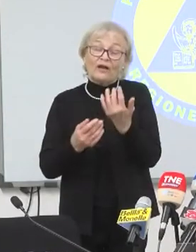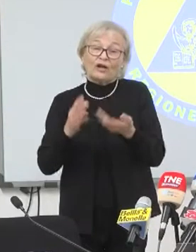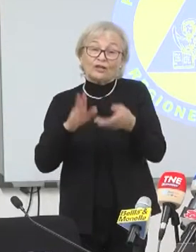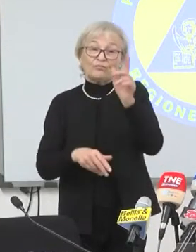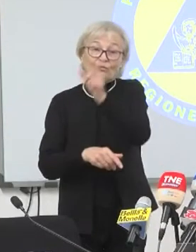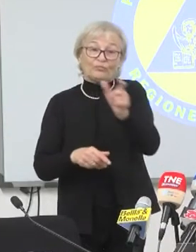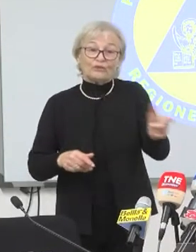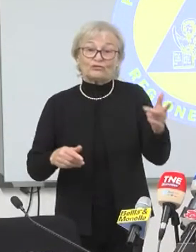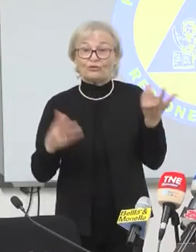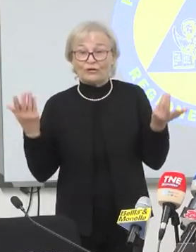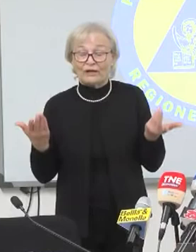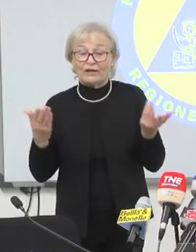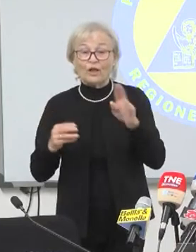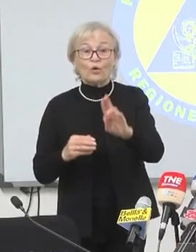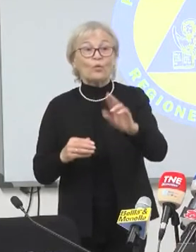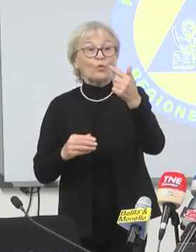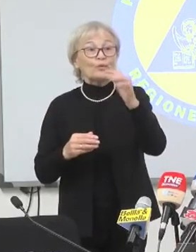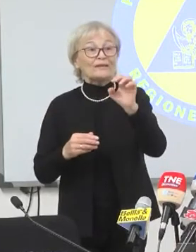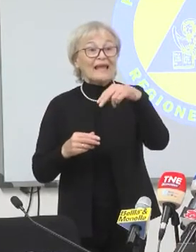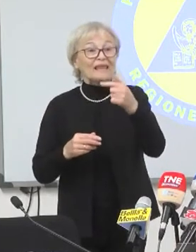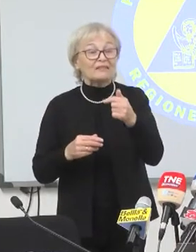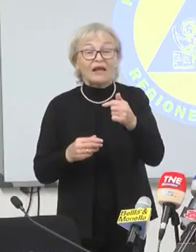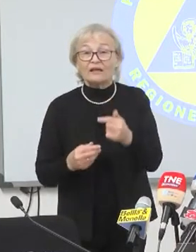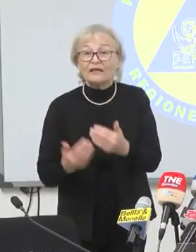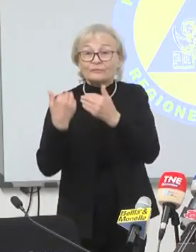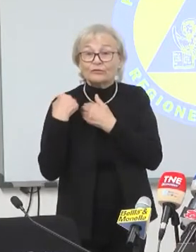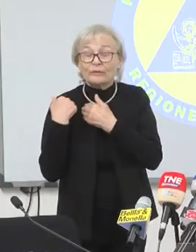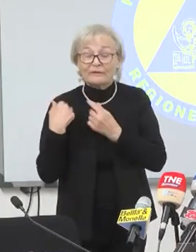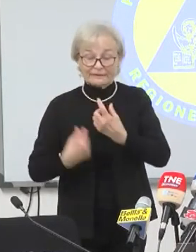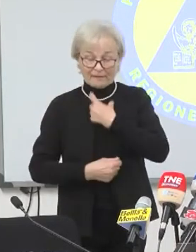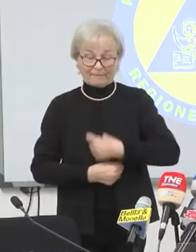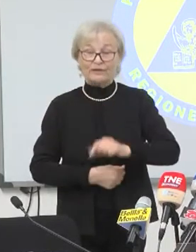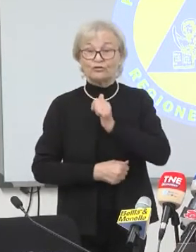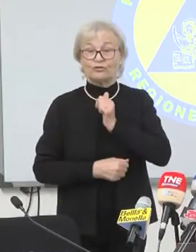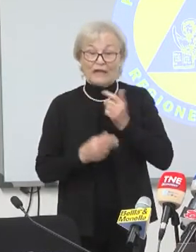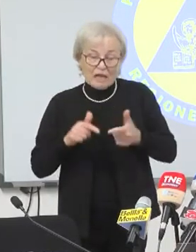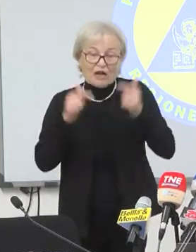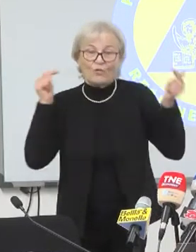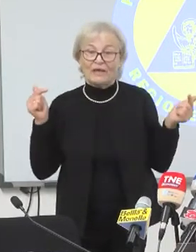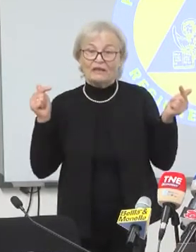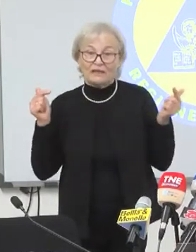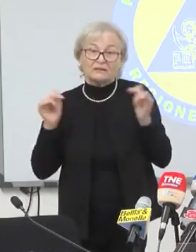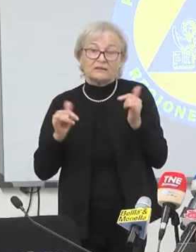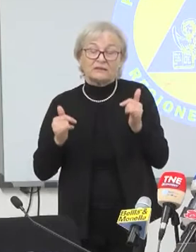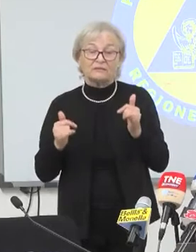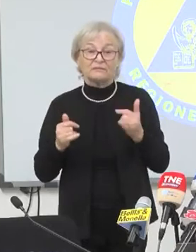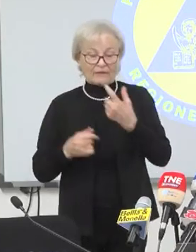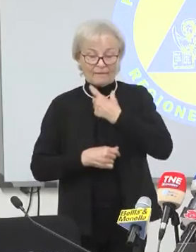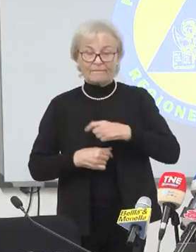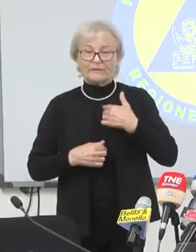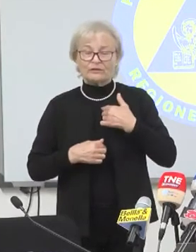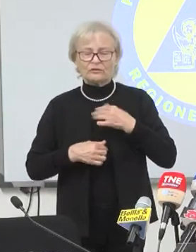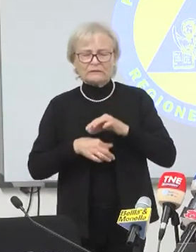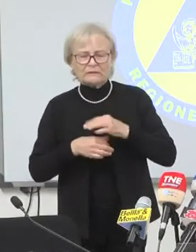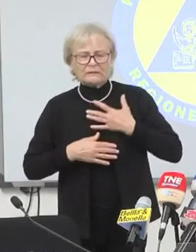succede per l'utente? Aumenta la responsabilità individuale, è ovvio, perché la persona che non sta bene, perché